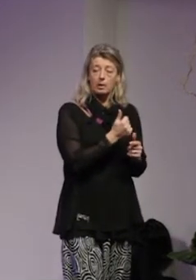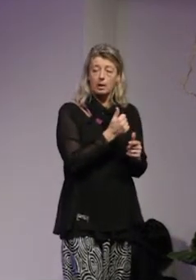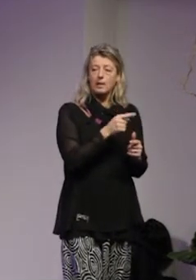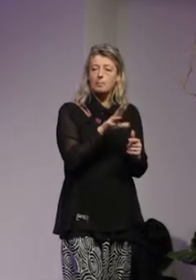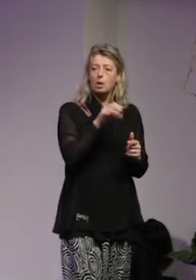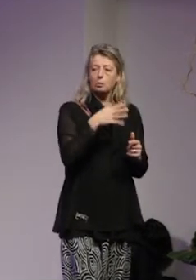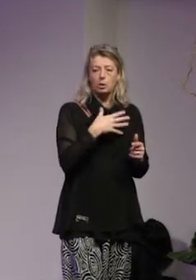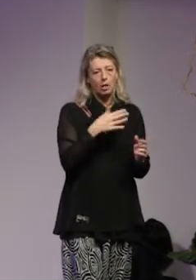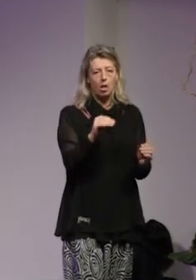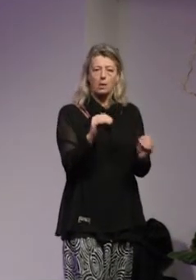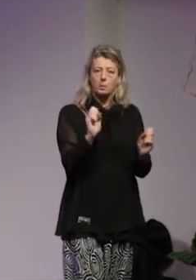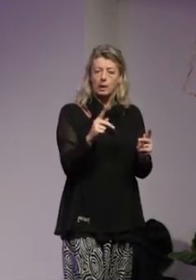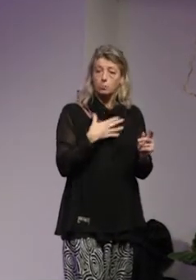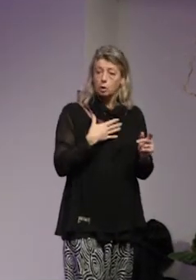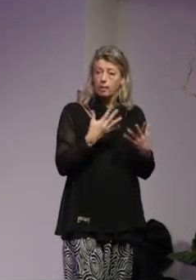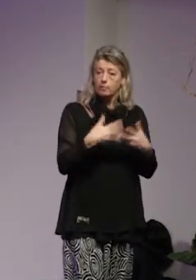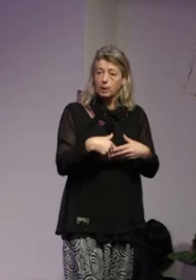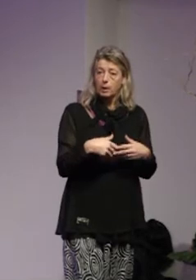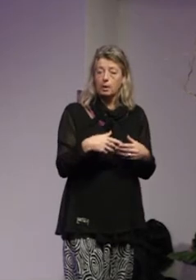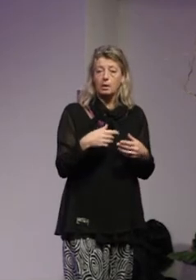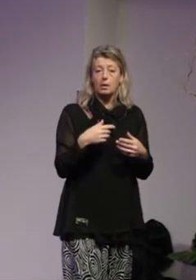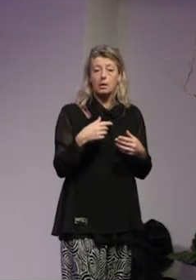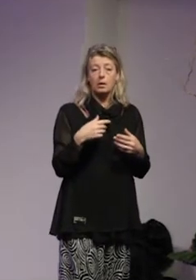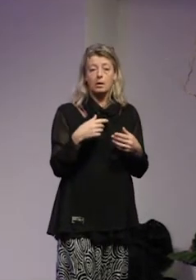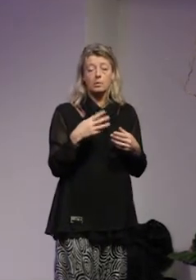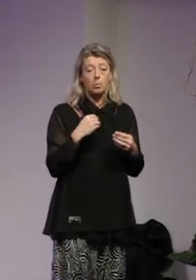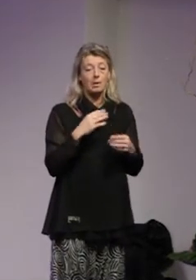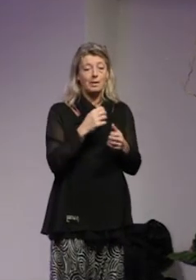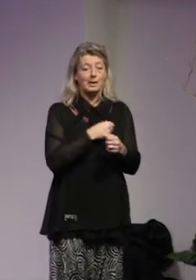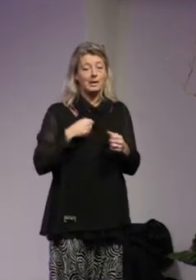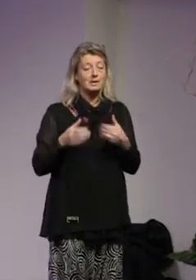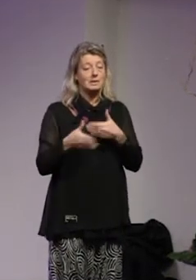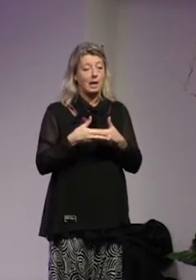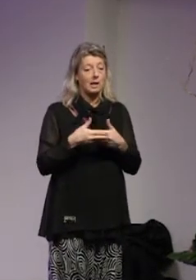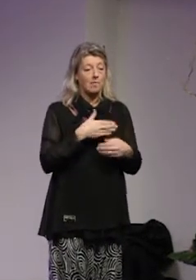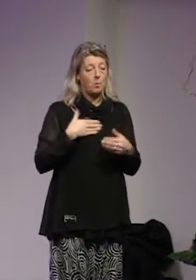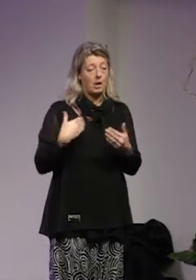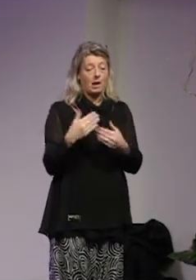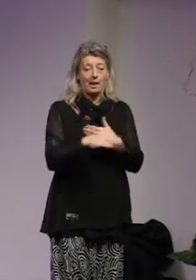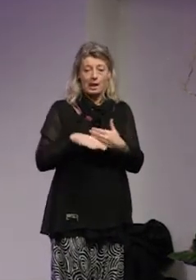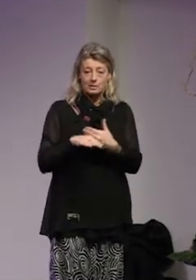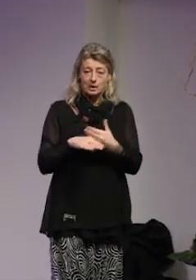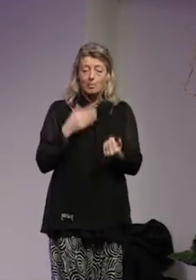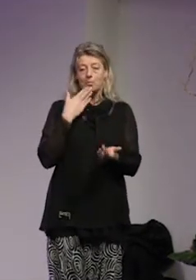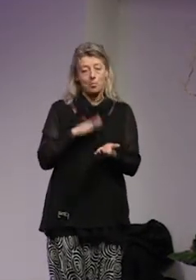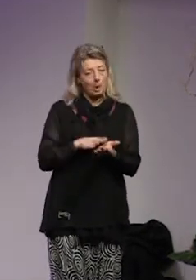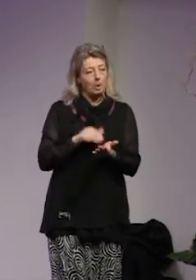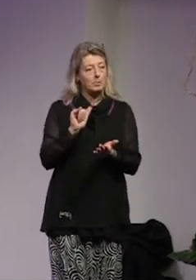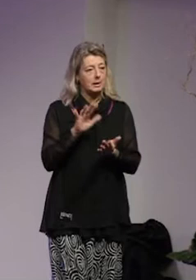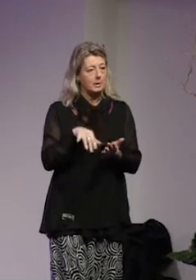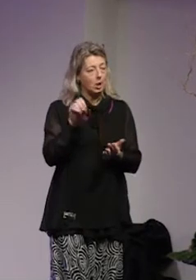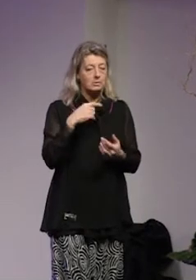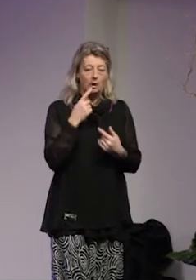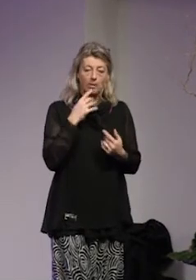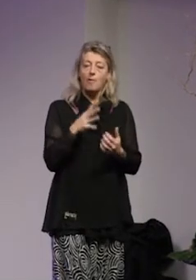terror anser fungerar när regeringen stänger landets gränser så berömmer man sig i den här miljön